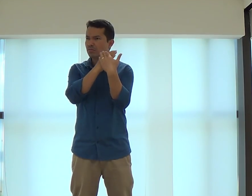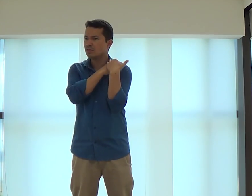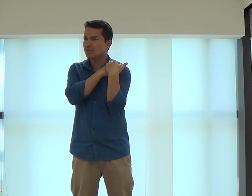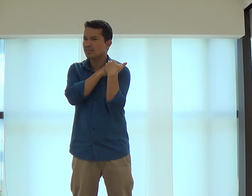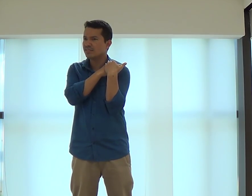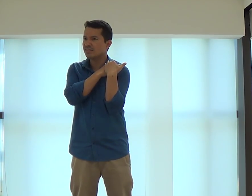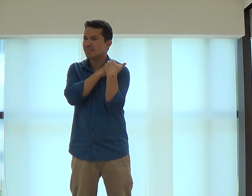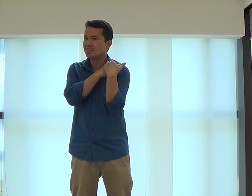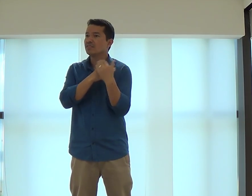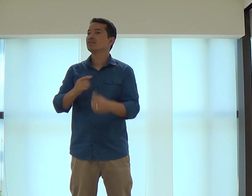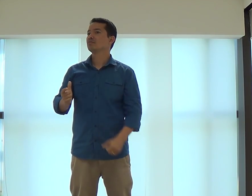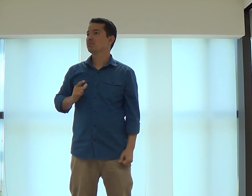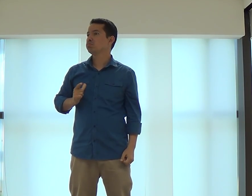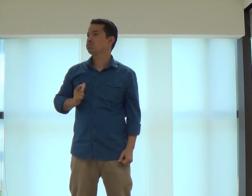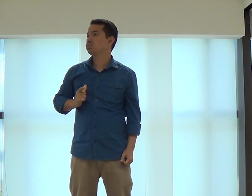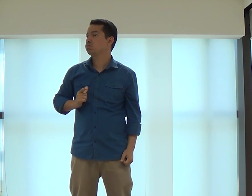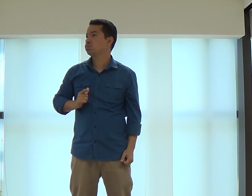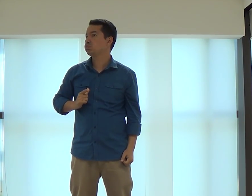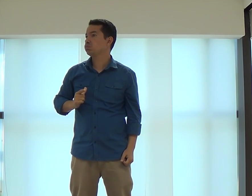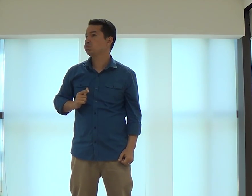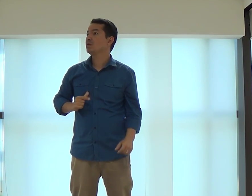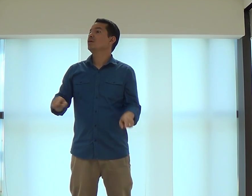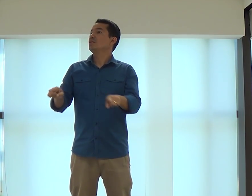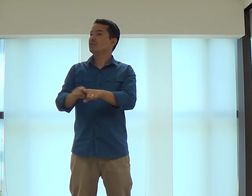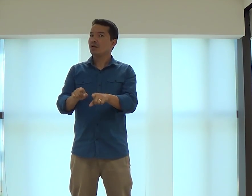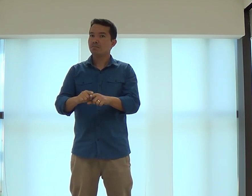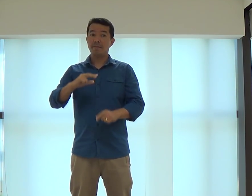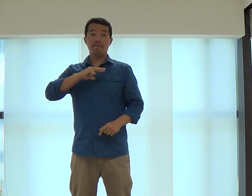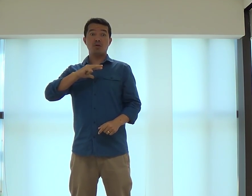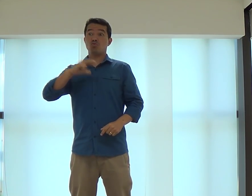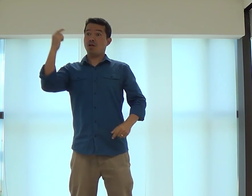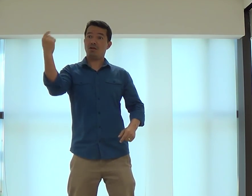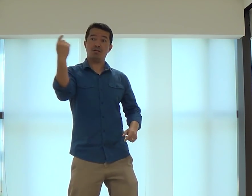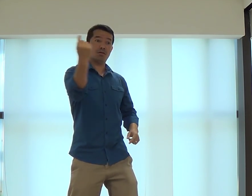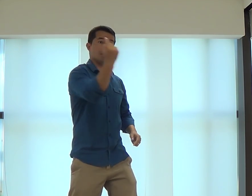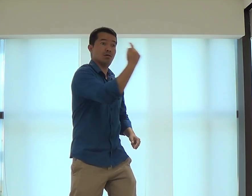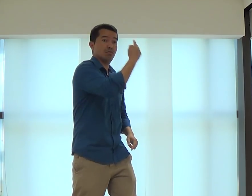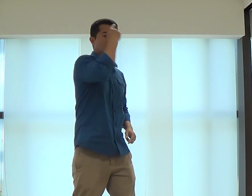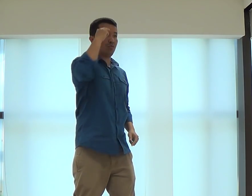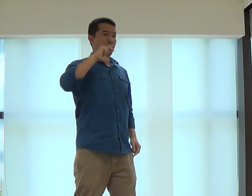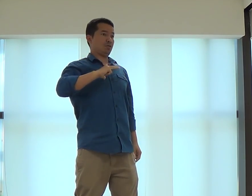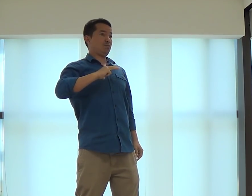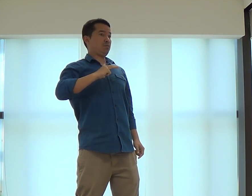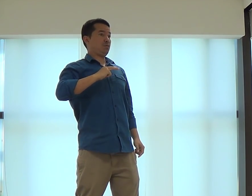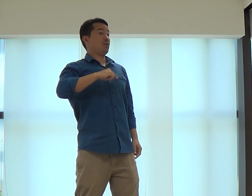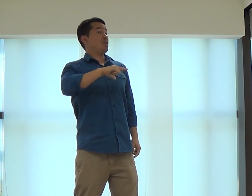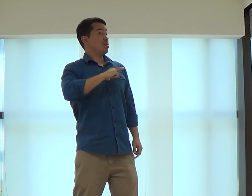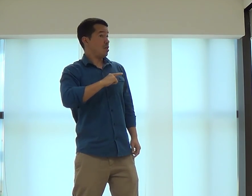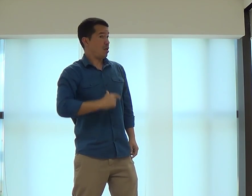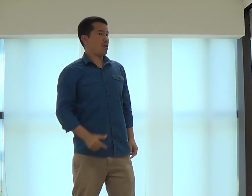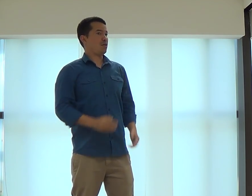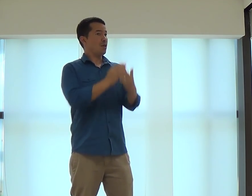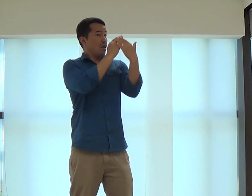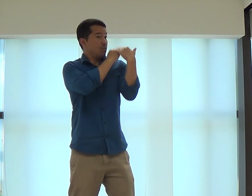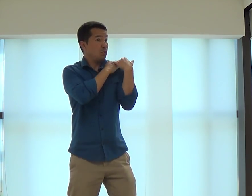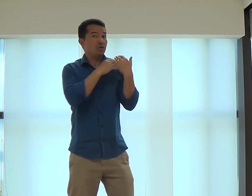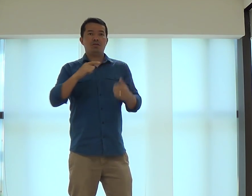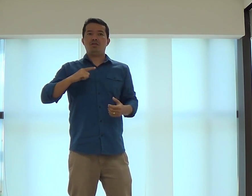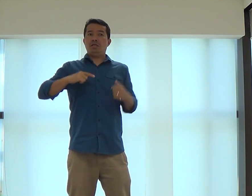O surdo tem responsabilidade? Claro que tem. Então, é pessoal de cada um. Você tem essa